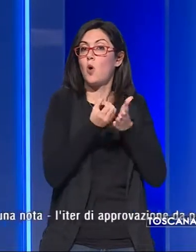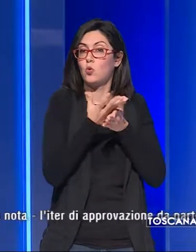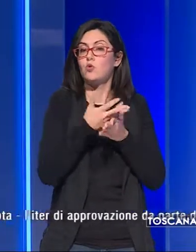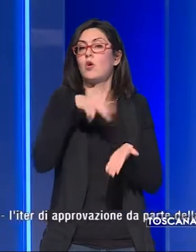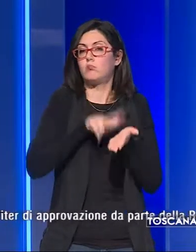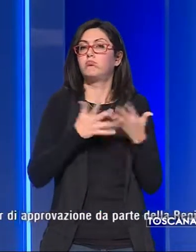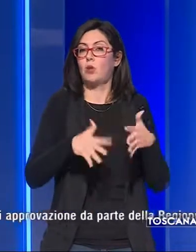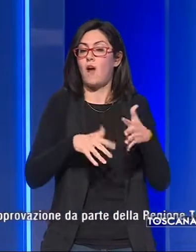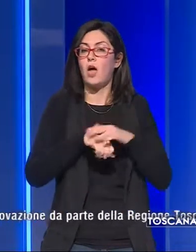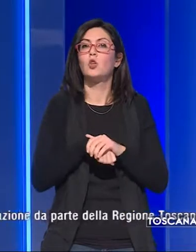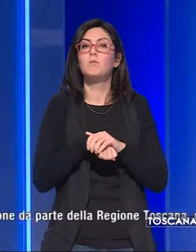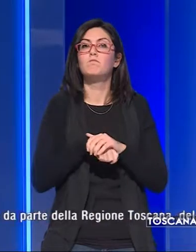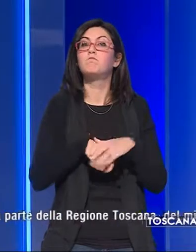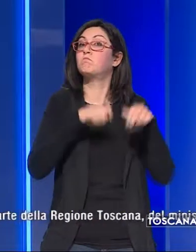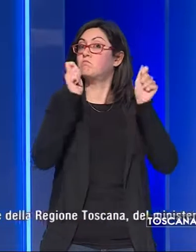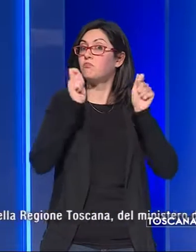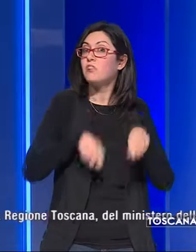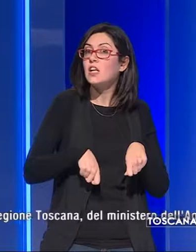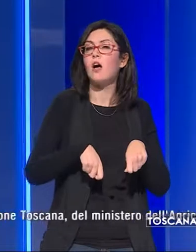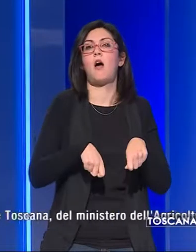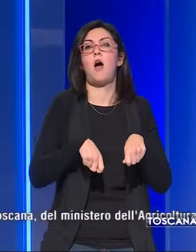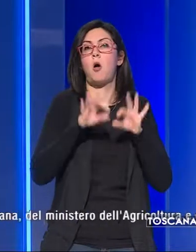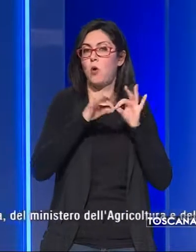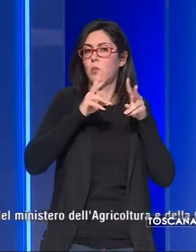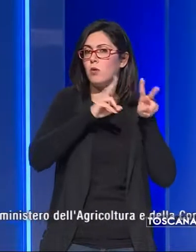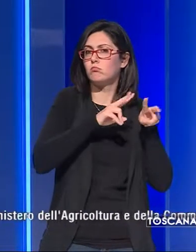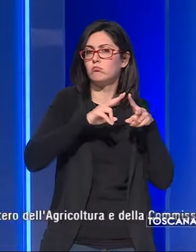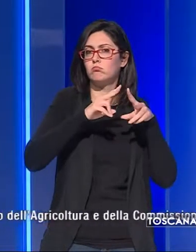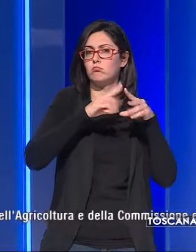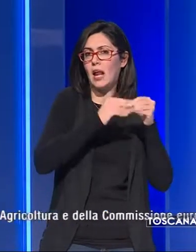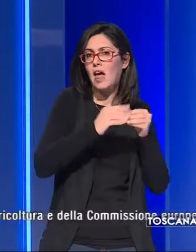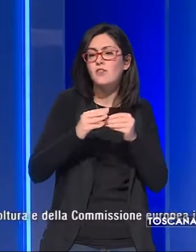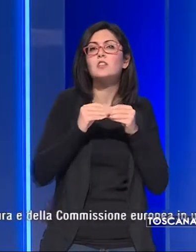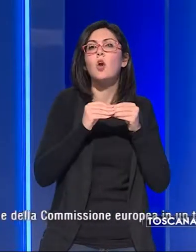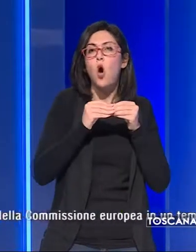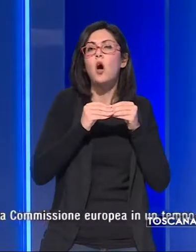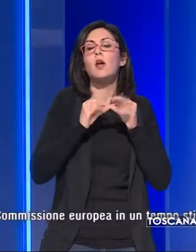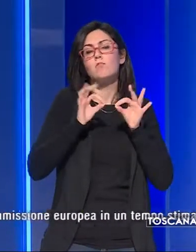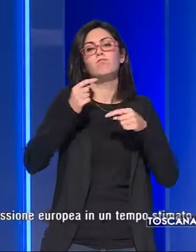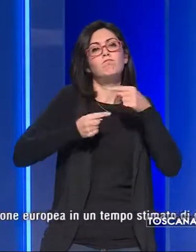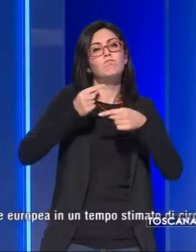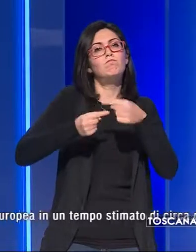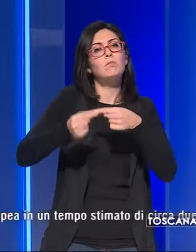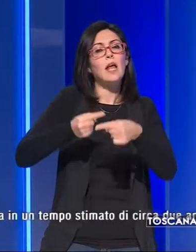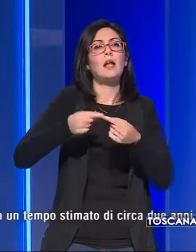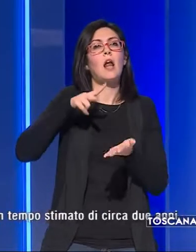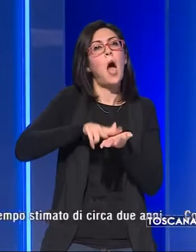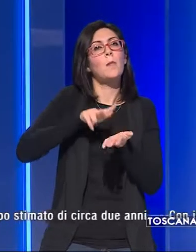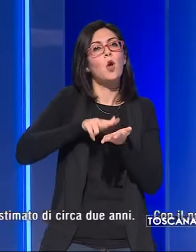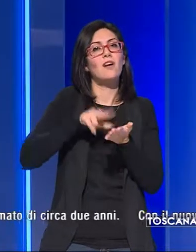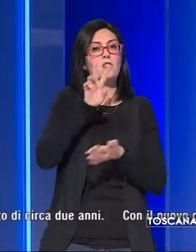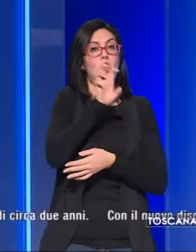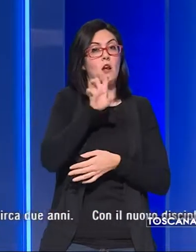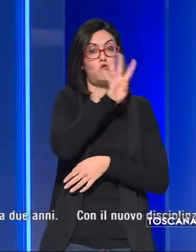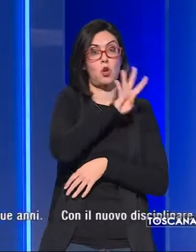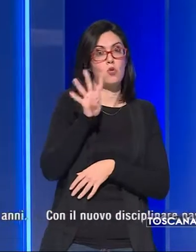Con il via libera alla revisione inizierà così l'iter di approvazione da parte della Regione